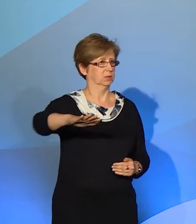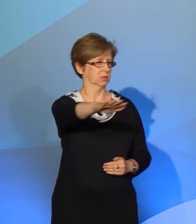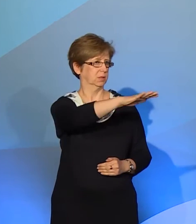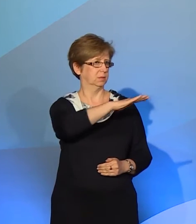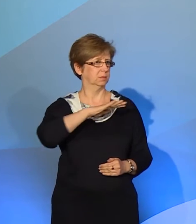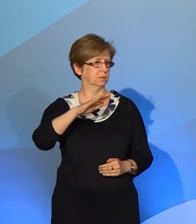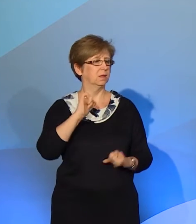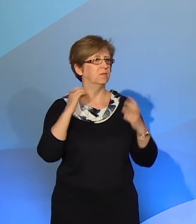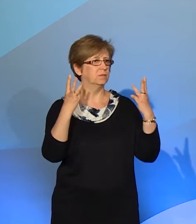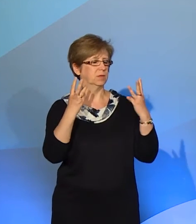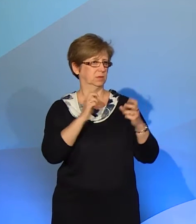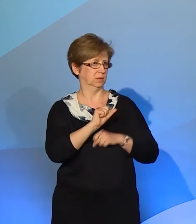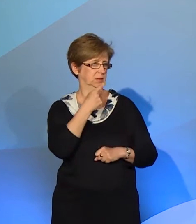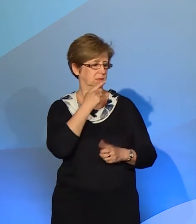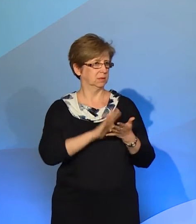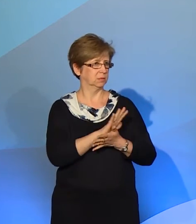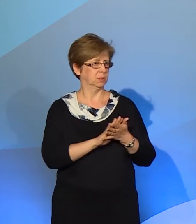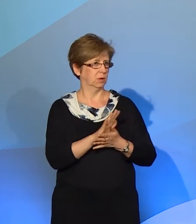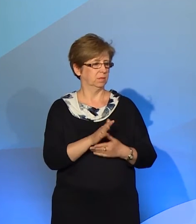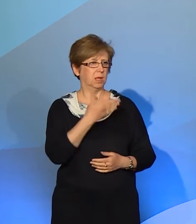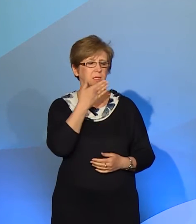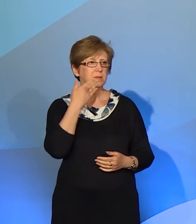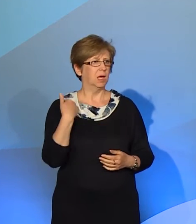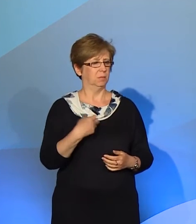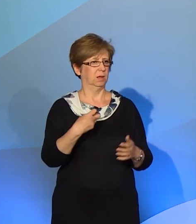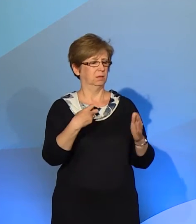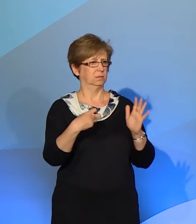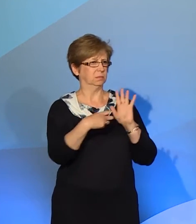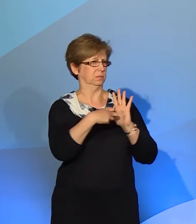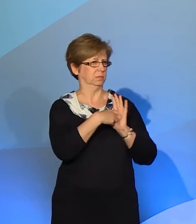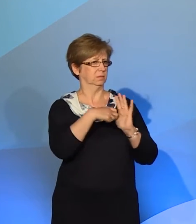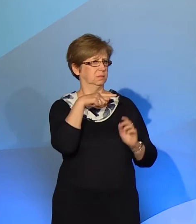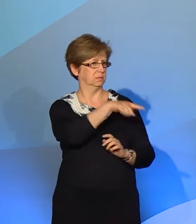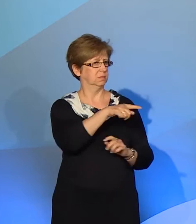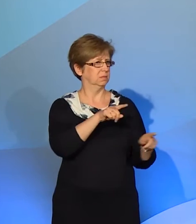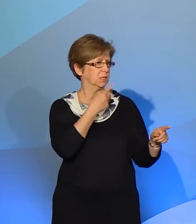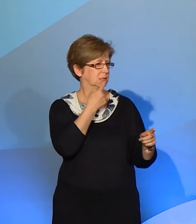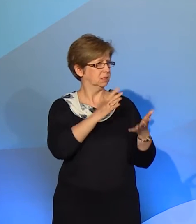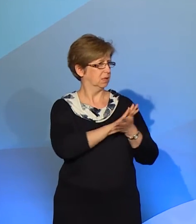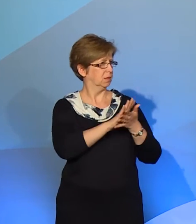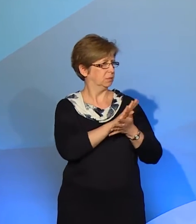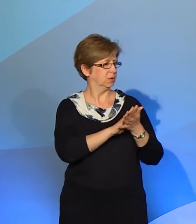jak to jest istotne. I nie ma stygmatyzacji tego języka takiej, jaka niestety czasami się zdarza wciąż w Polsce.